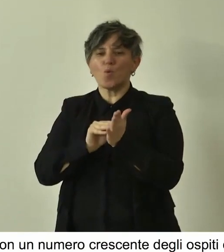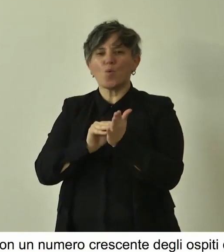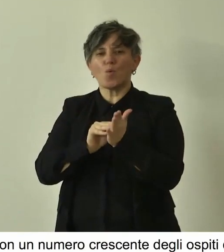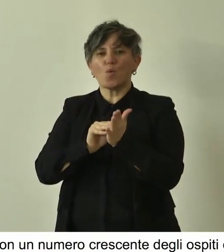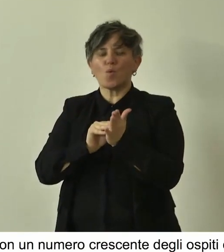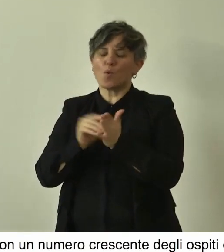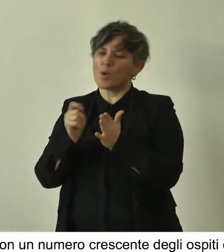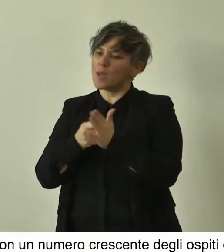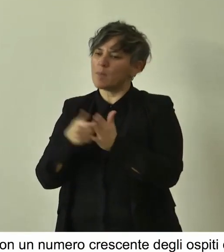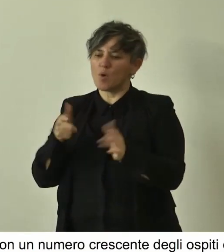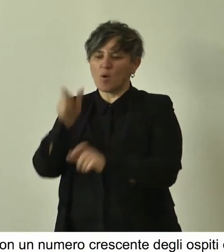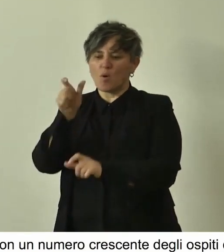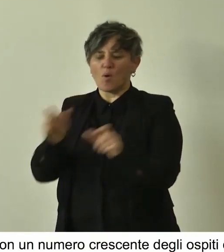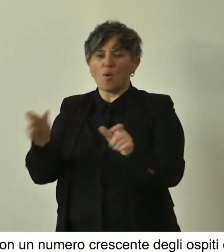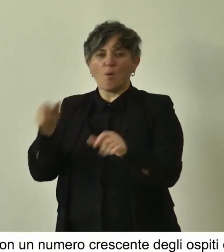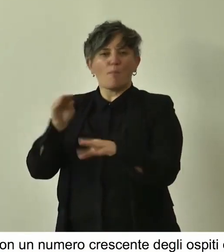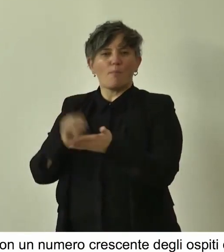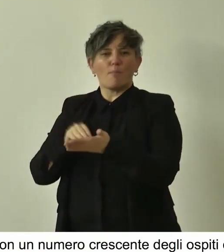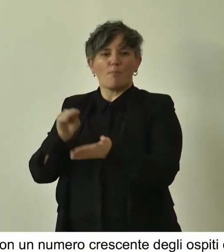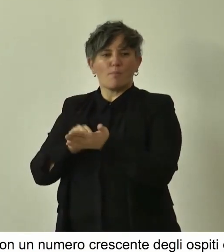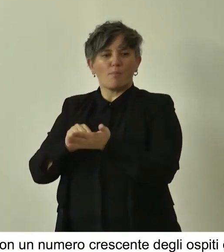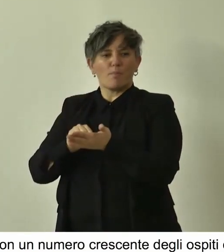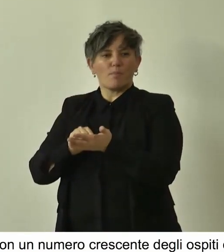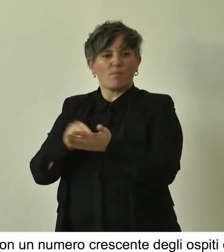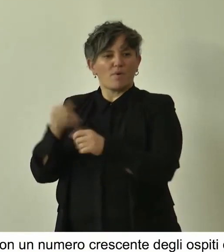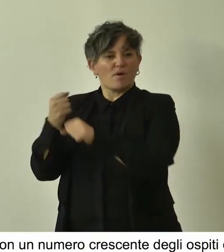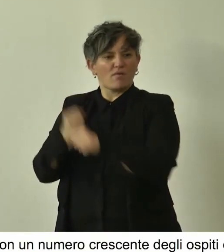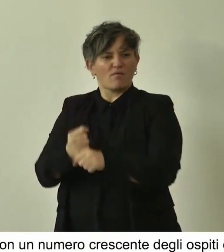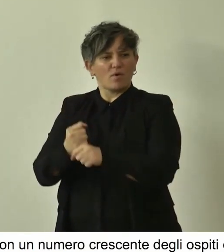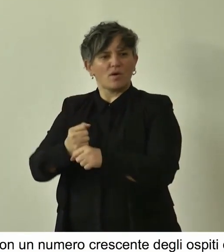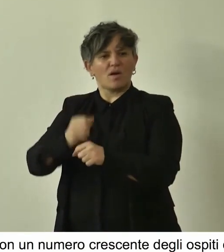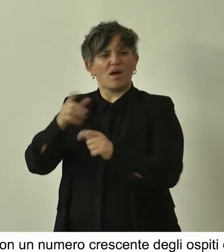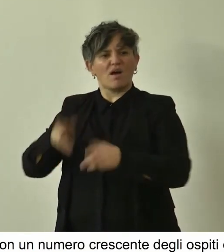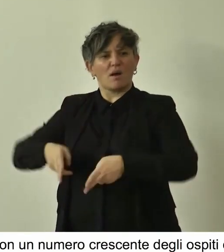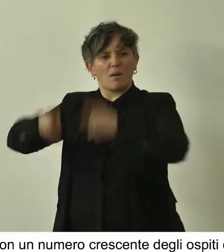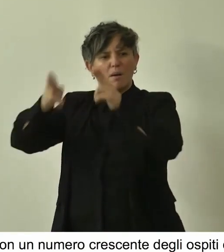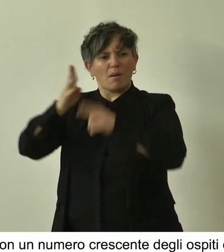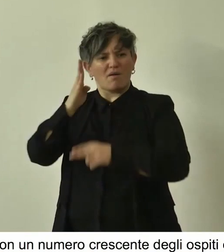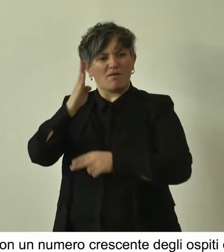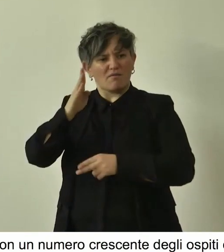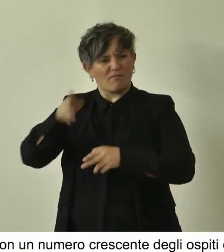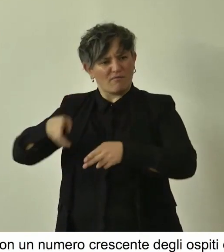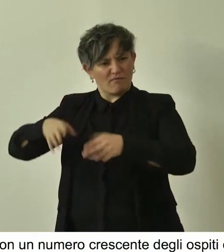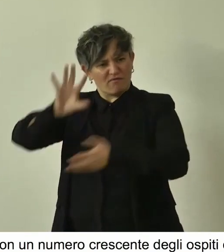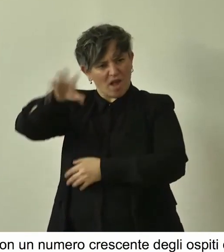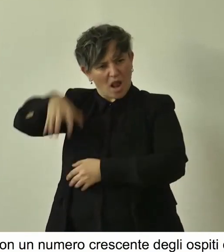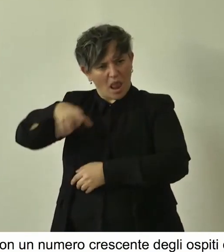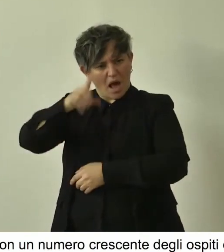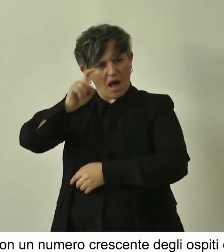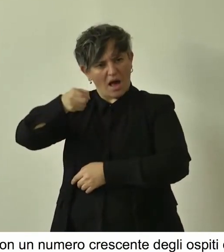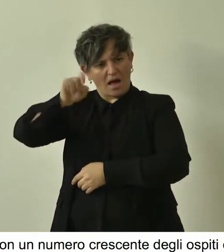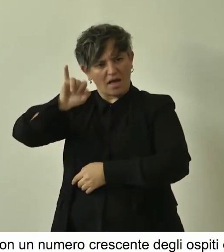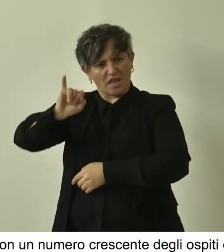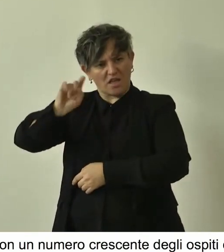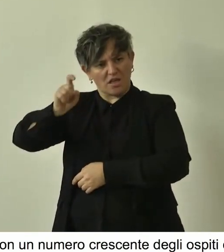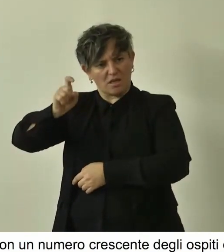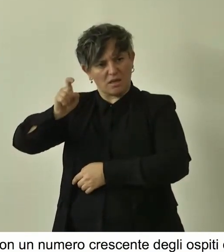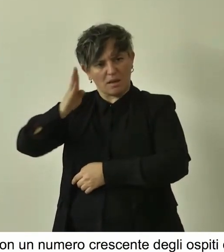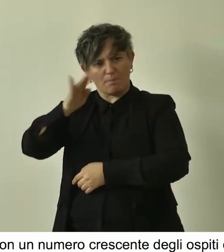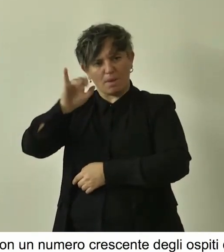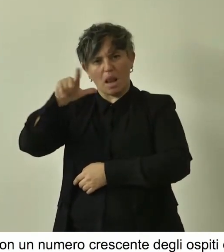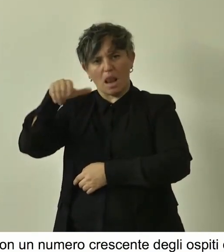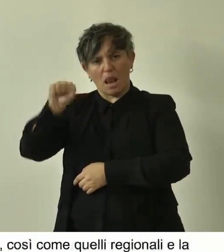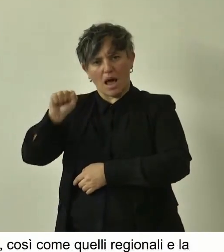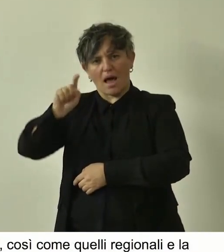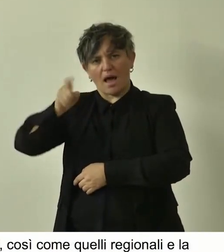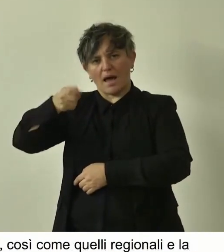importante e significativa della Fondazione Villa Ghigi. Ecco, e quindi è davvero un ringraziamento sentito